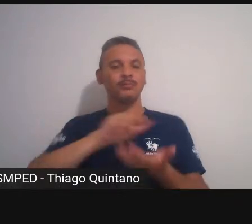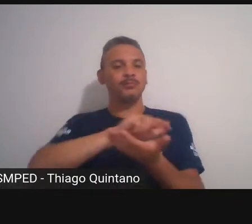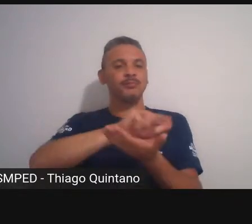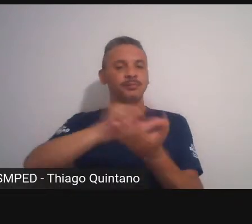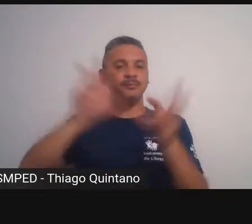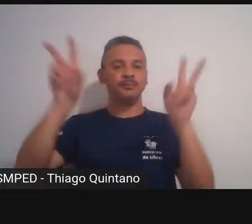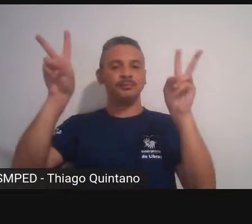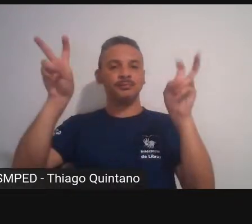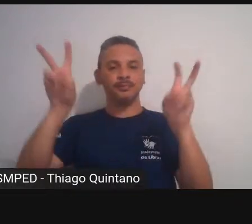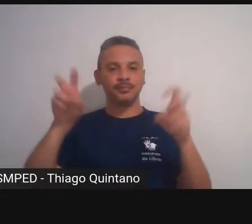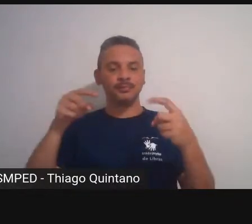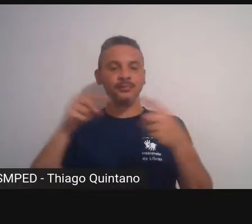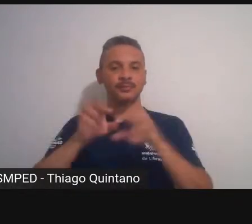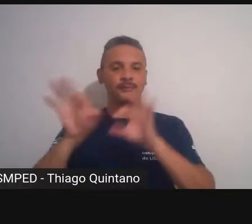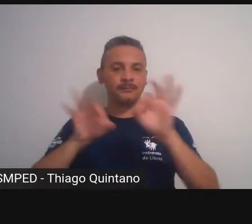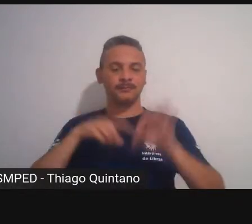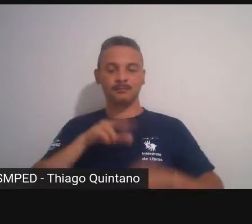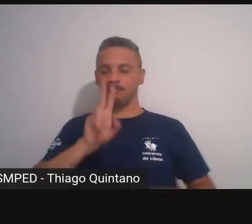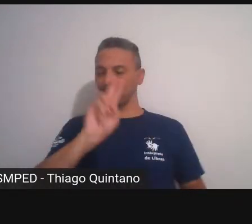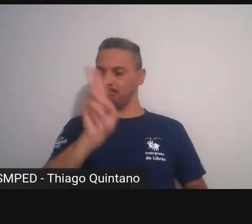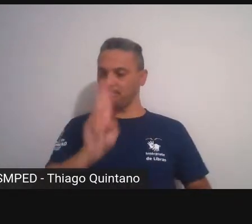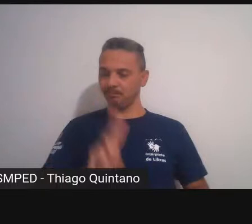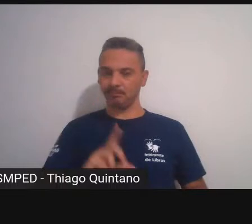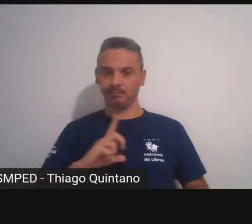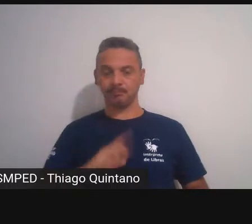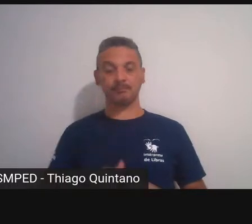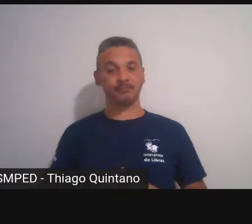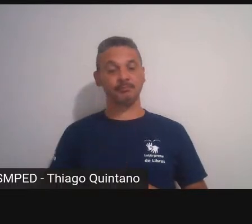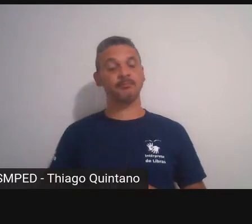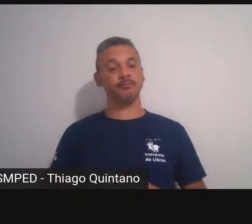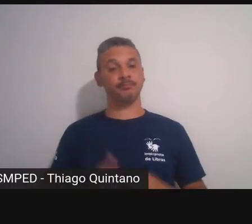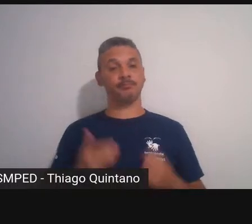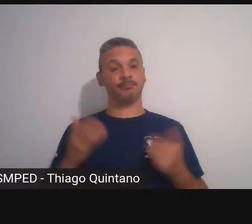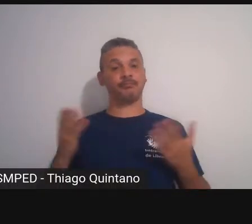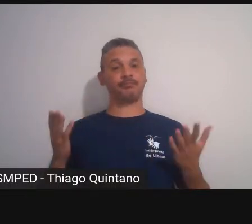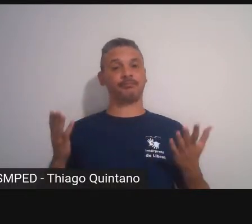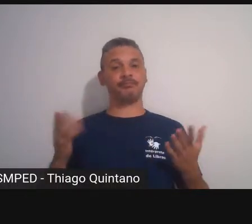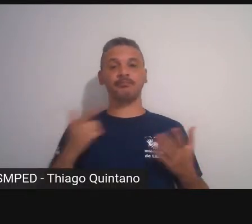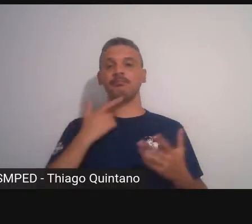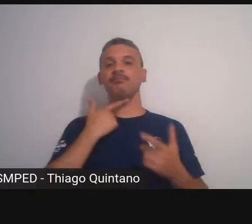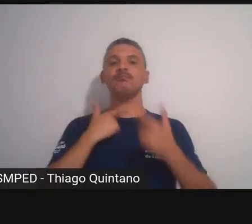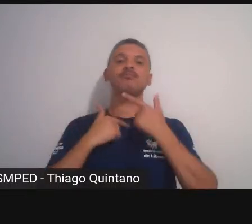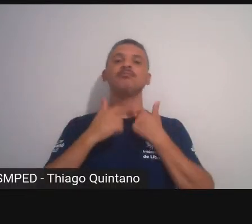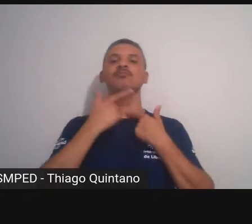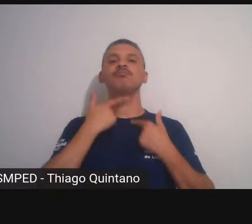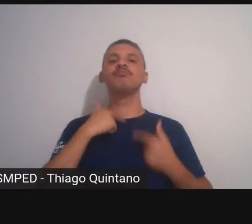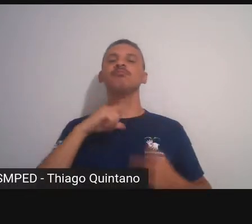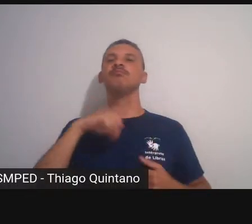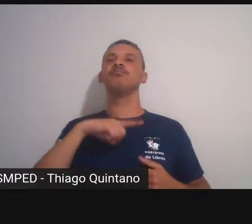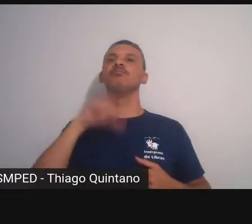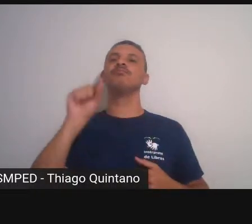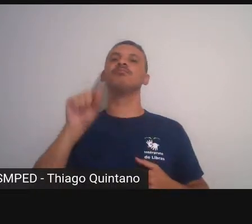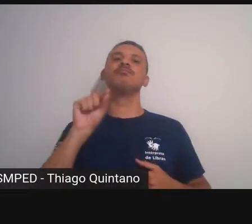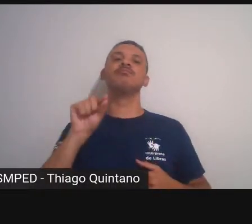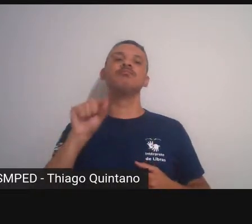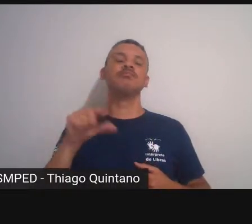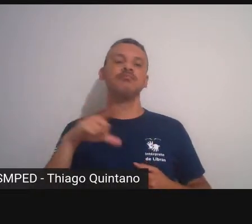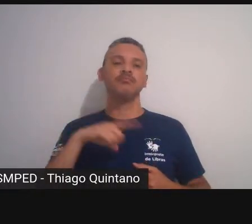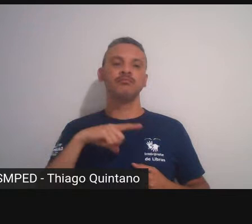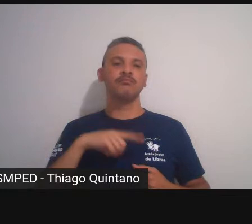obra com esse nome então essa vontade muita muito grande de